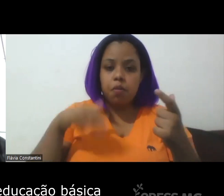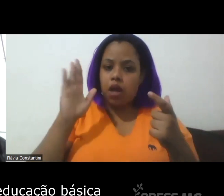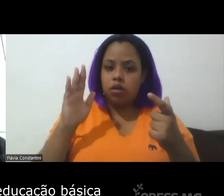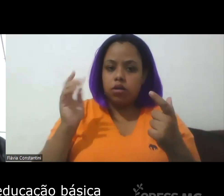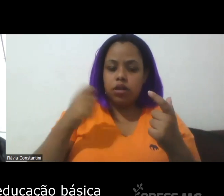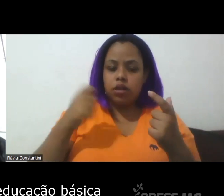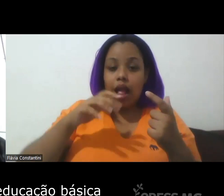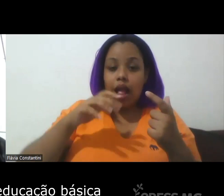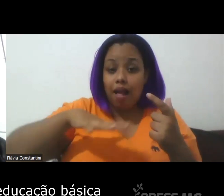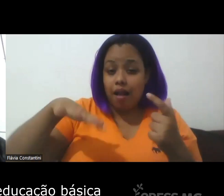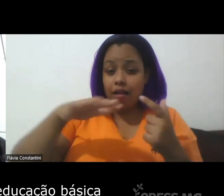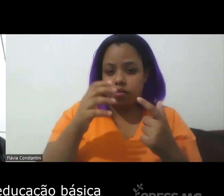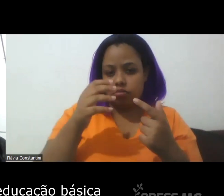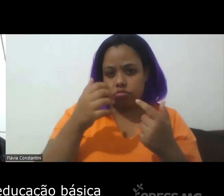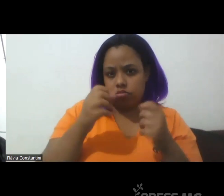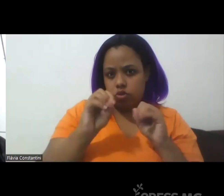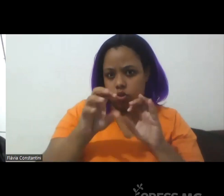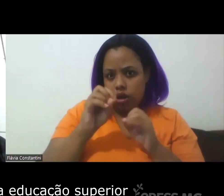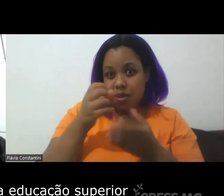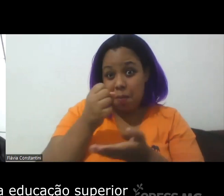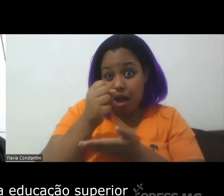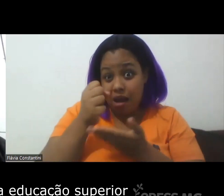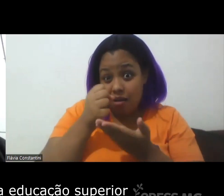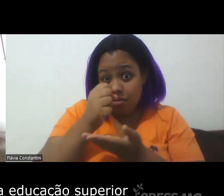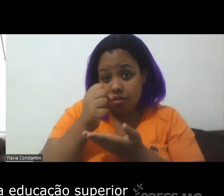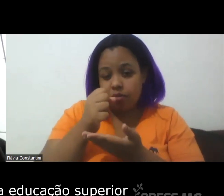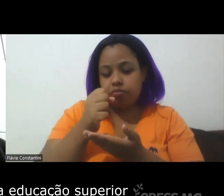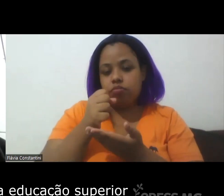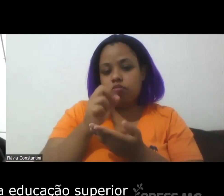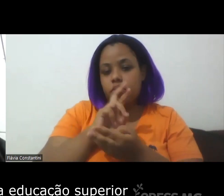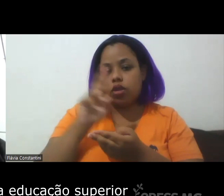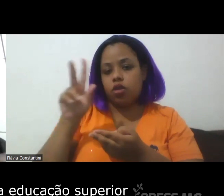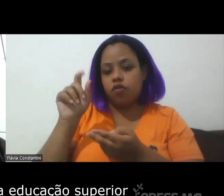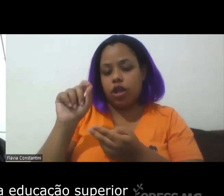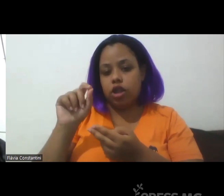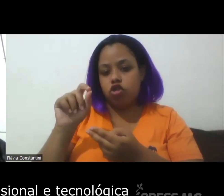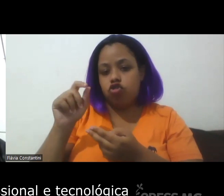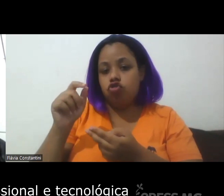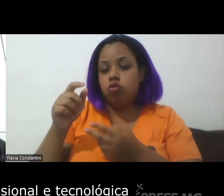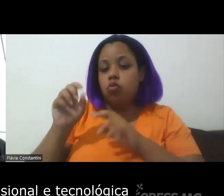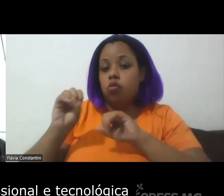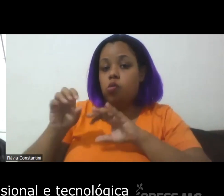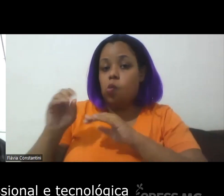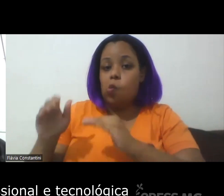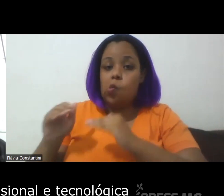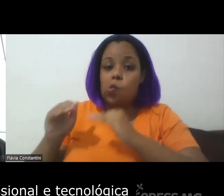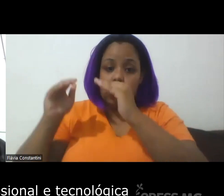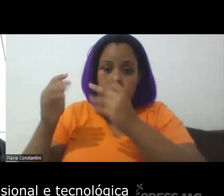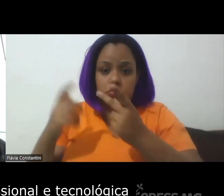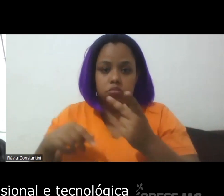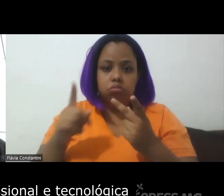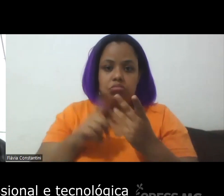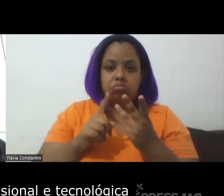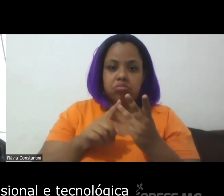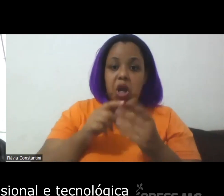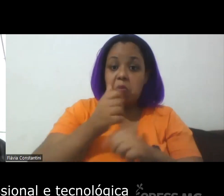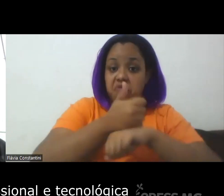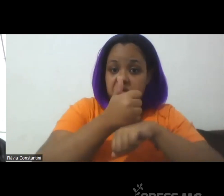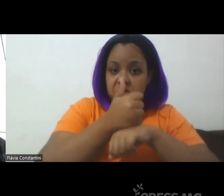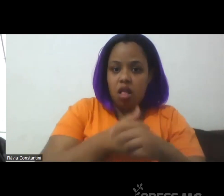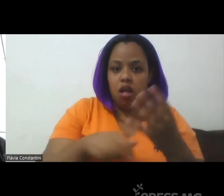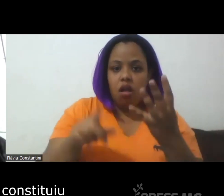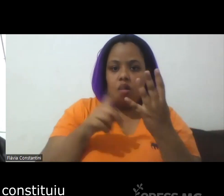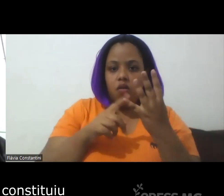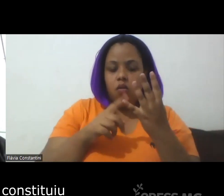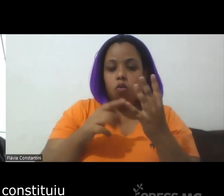educação básica, diferentemente da educação superior, da educação profissional e tecnológica,